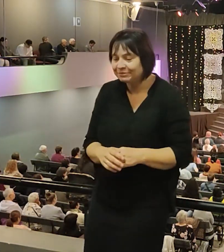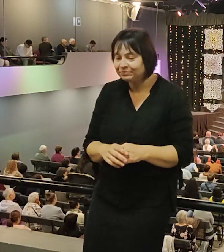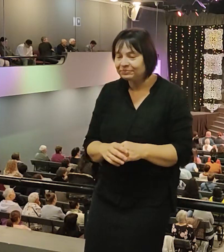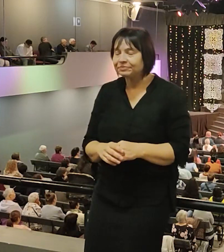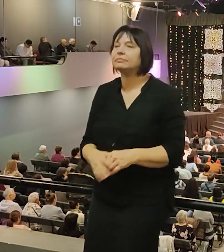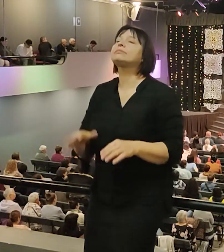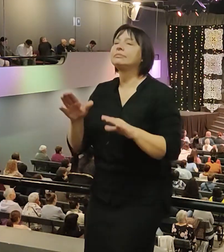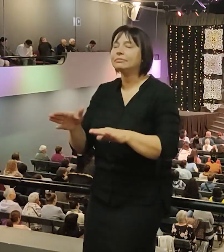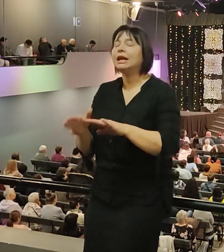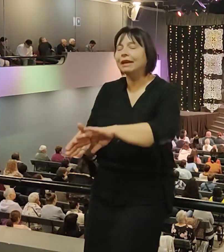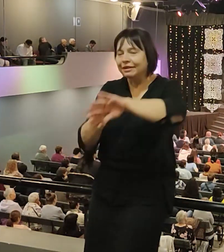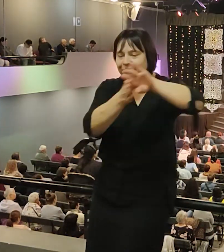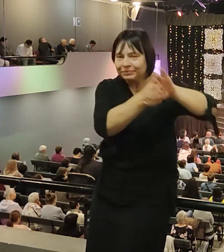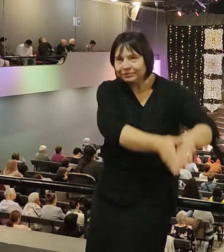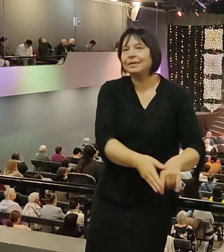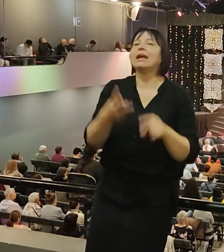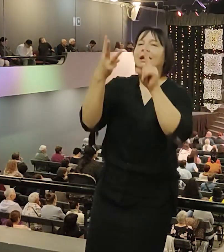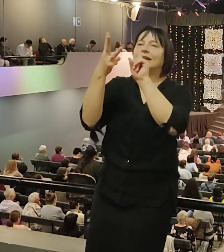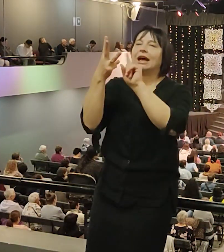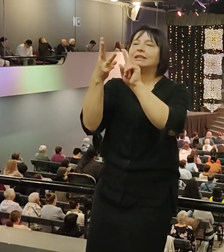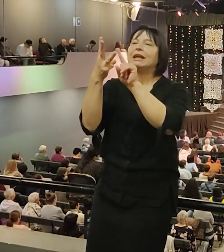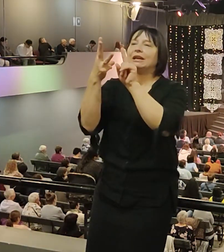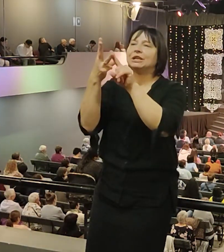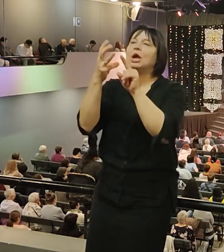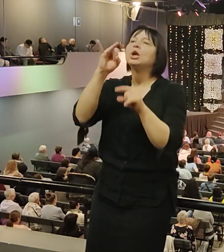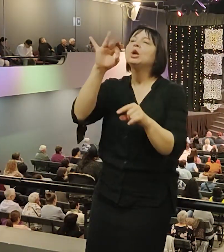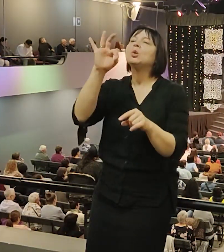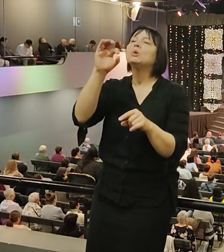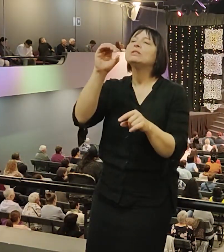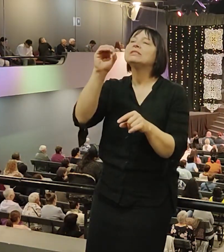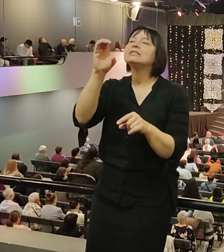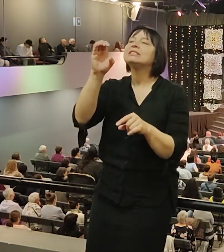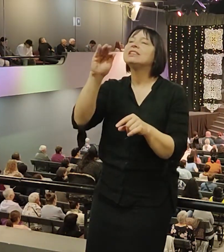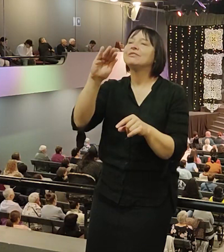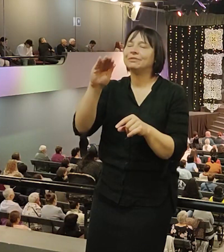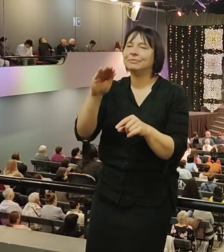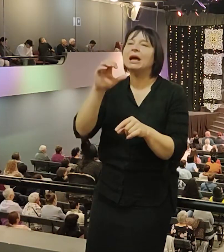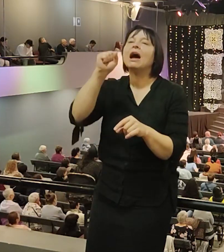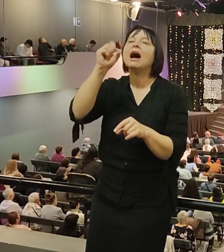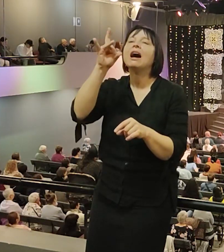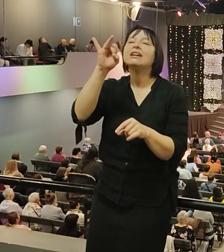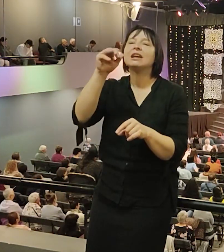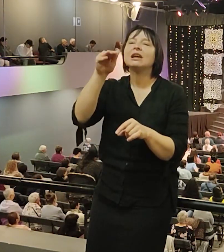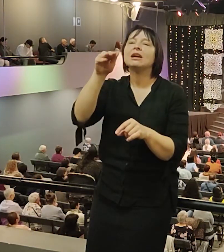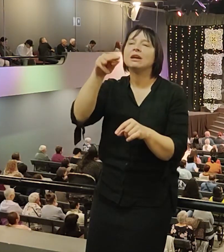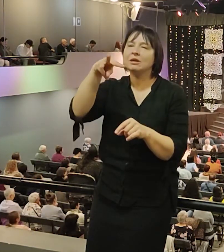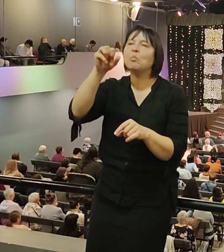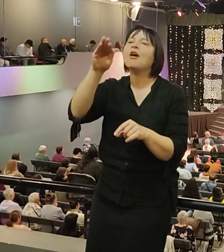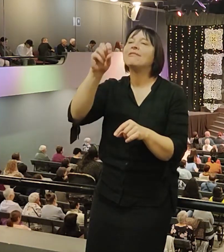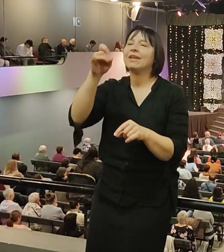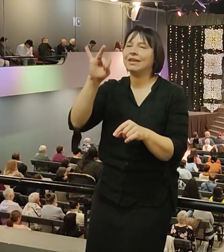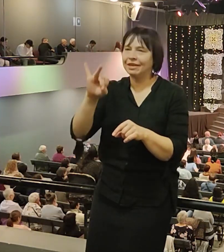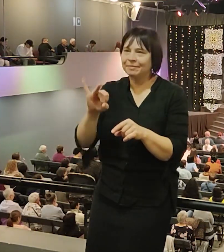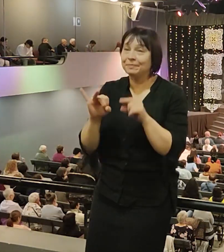друг и тайный ученик Иисуса Христа. Для меня это поразительно, как Господь работает. Иосиф это